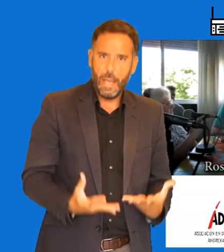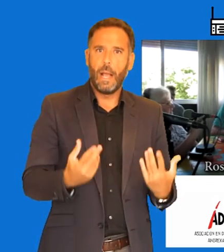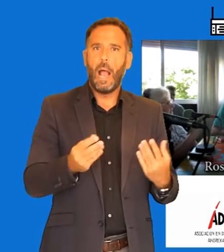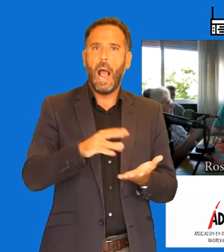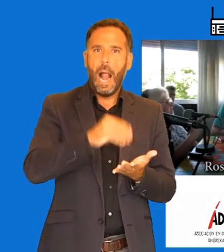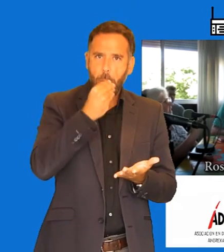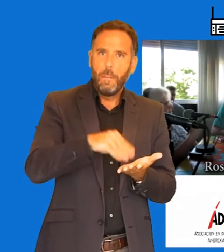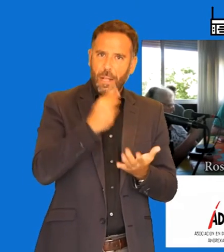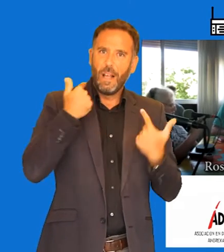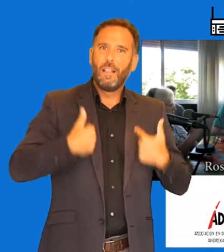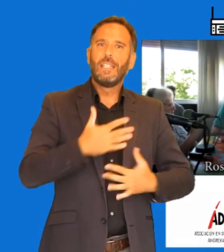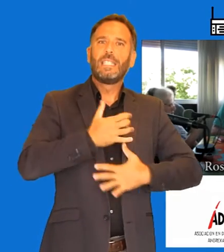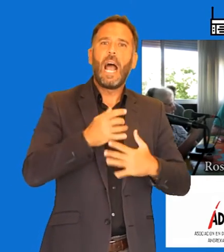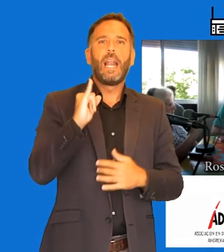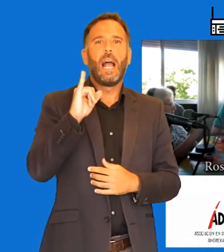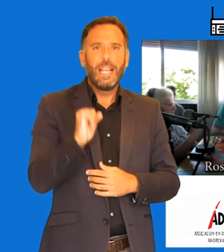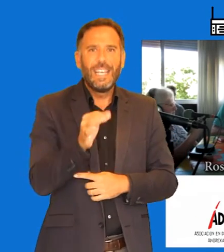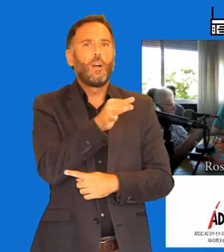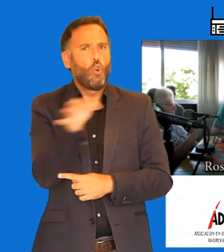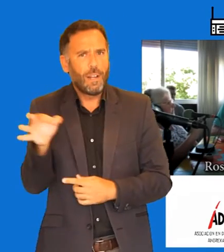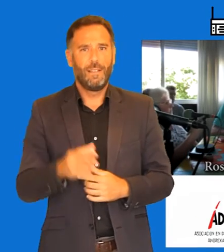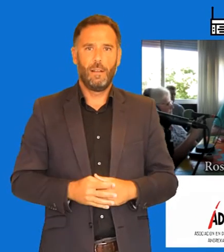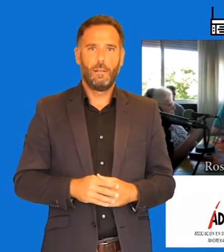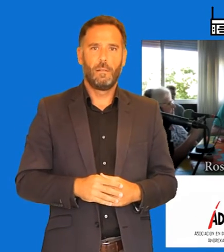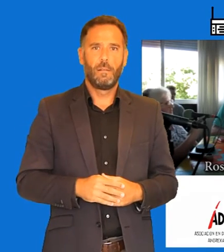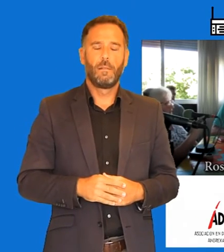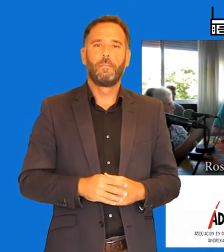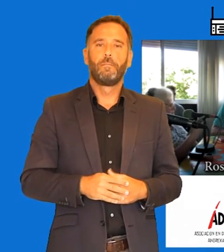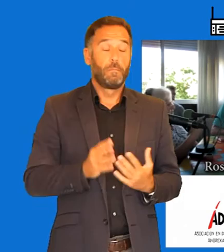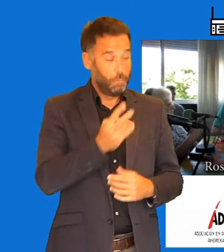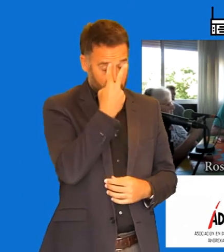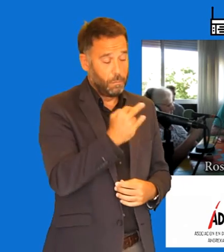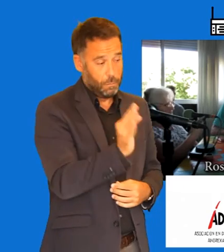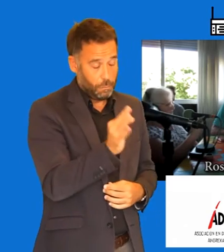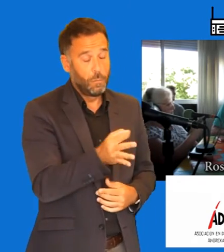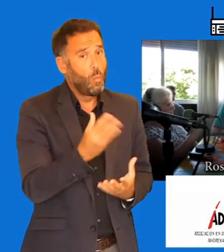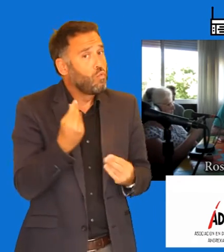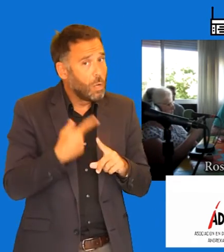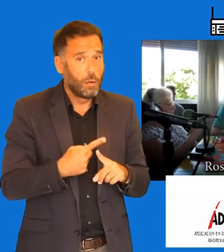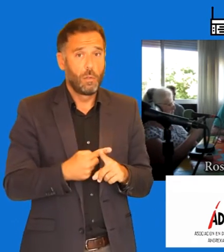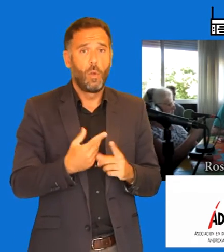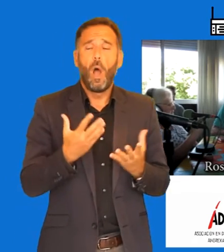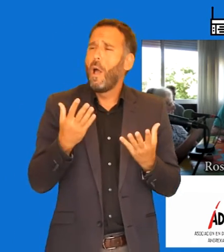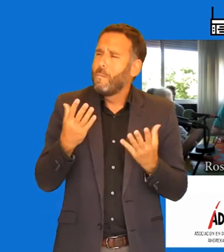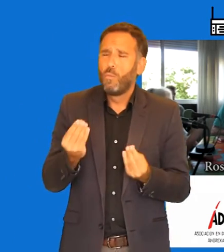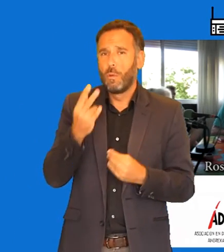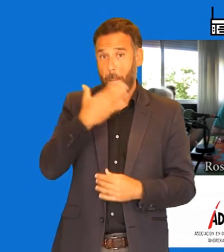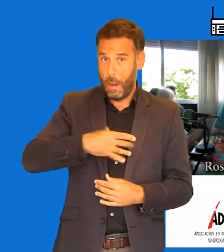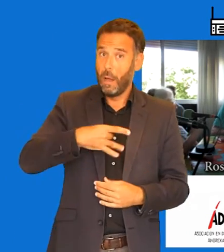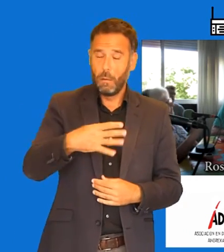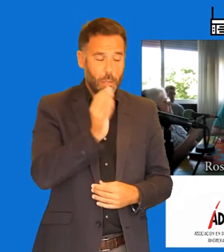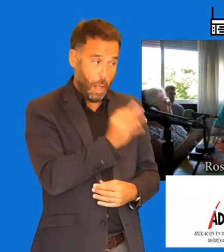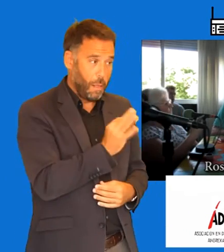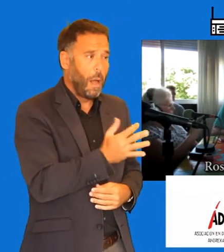sana y correcta. Exactamente. En todos los aspectos. En todos los aspectos. muchas cosas. Hay muchas cosas, evidentemente. Otro